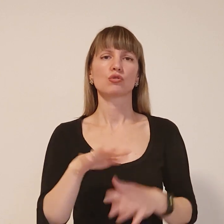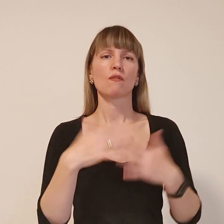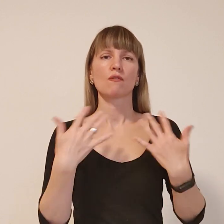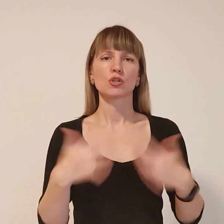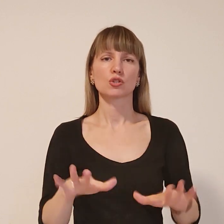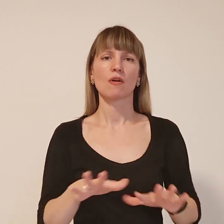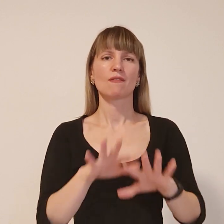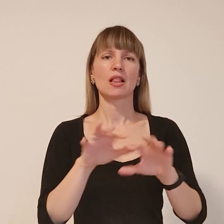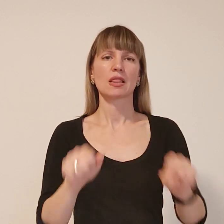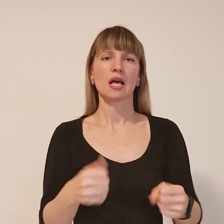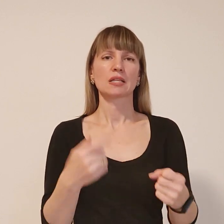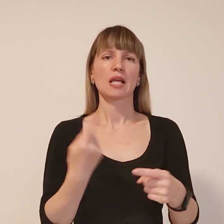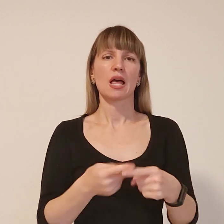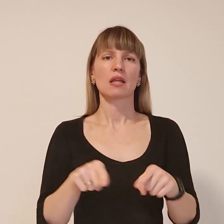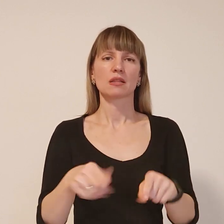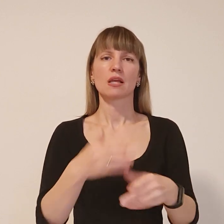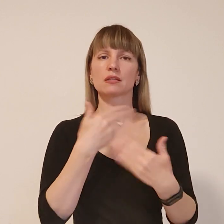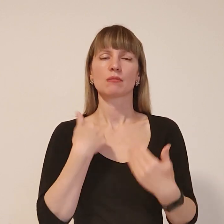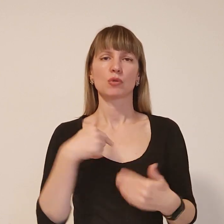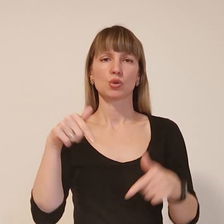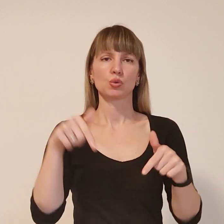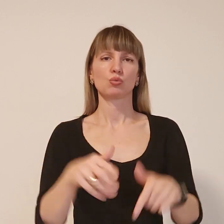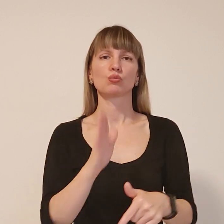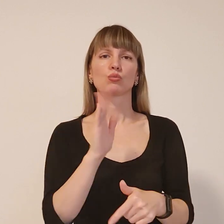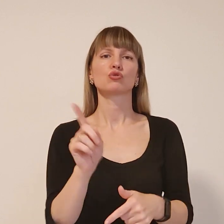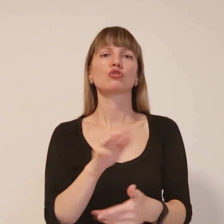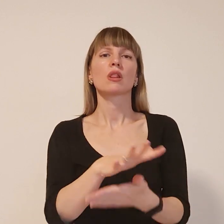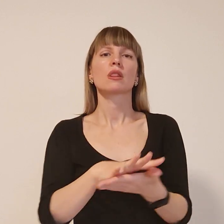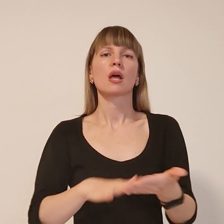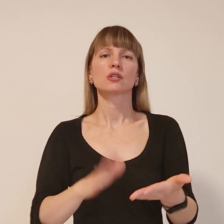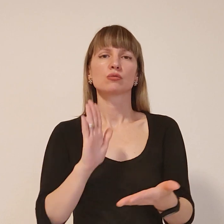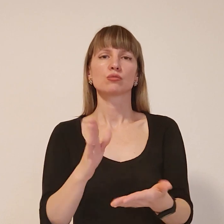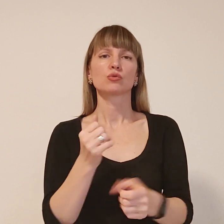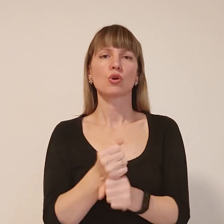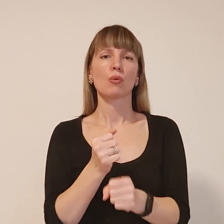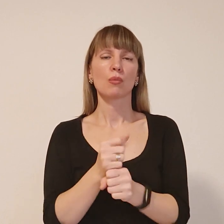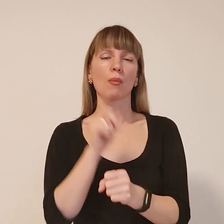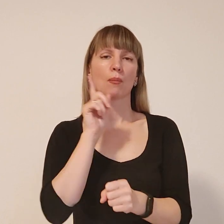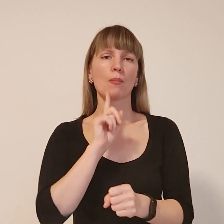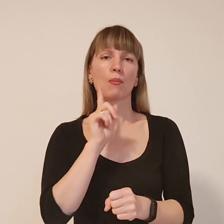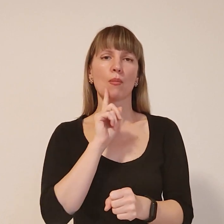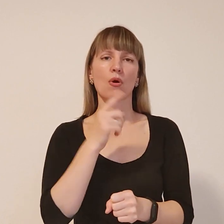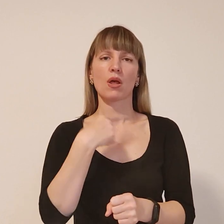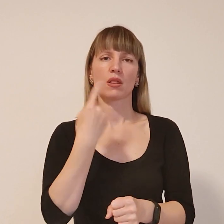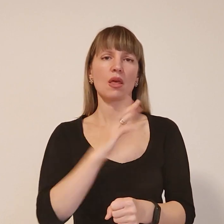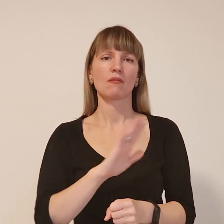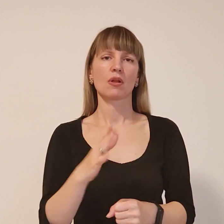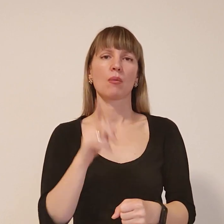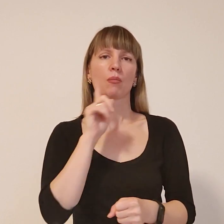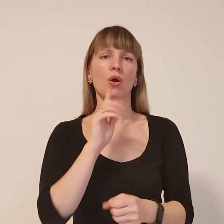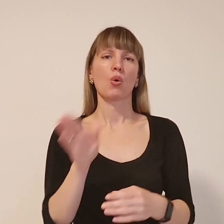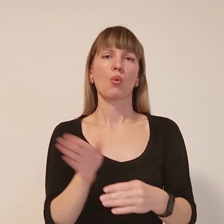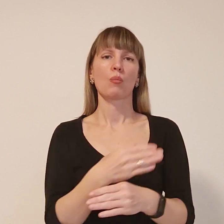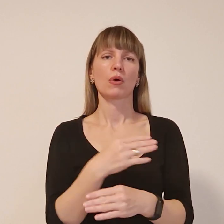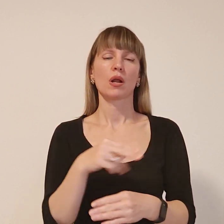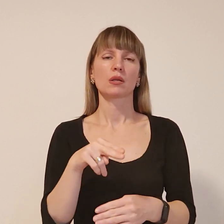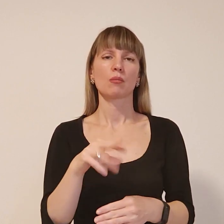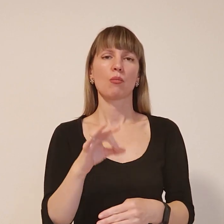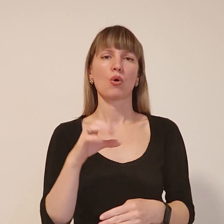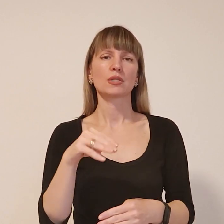вас нету, ми здесь будемо. А що далі будуть робити, поки це сказали убрать пости, народ балакує, що їх тут